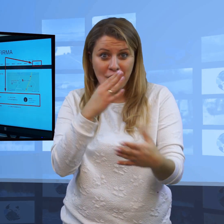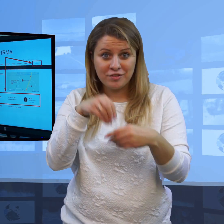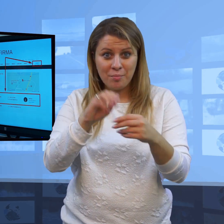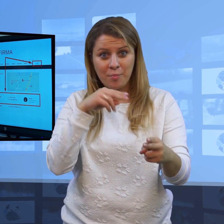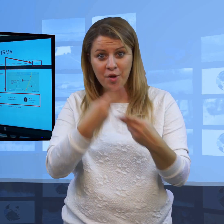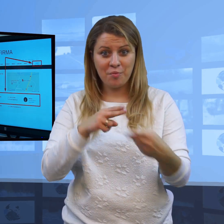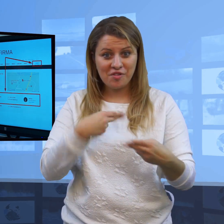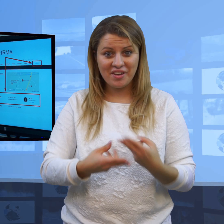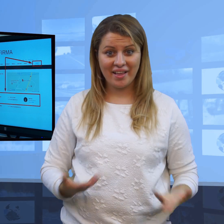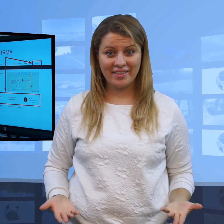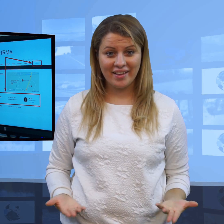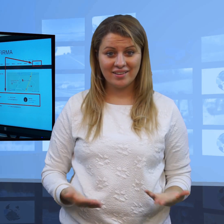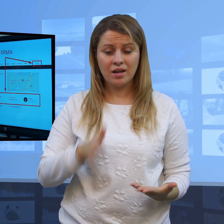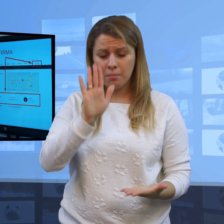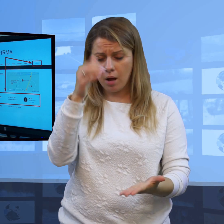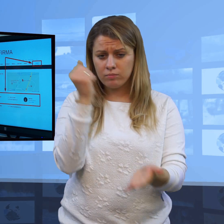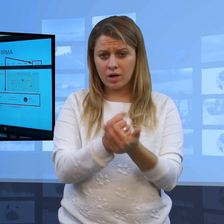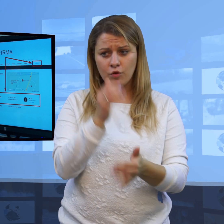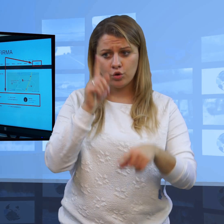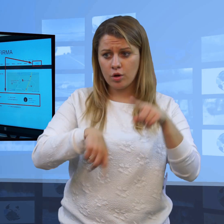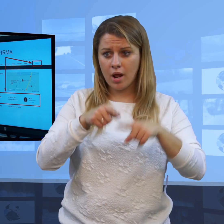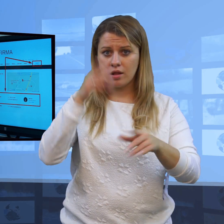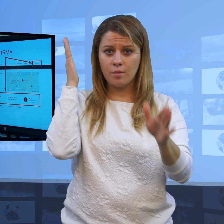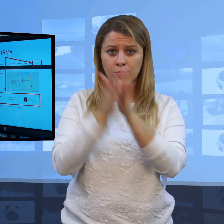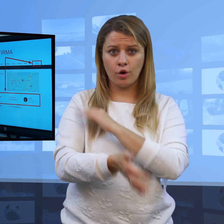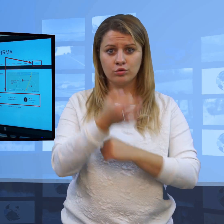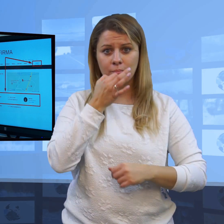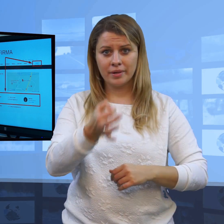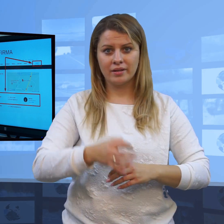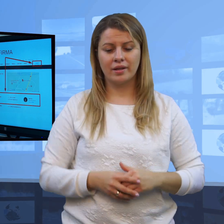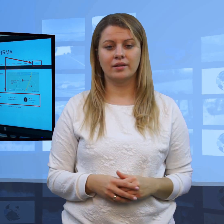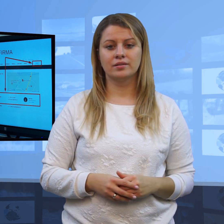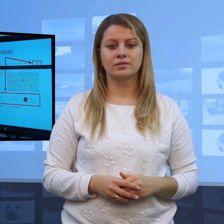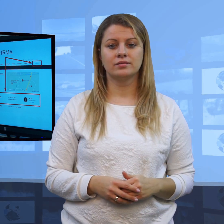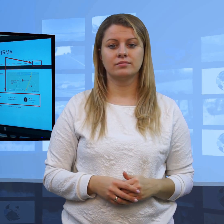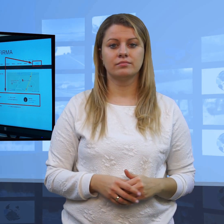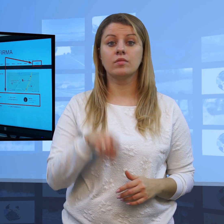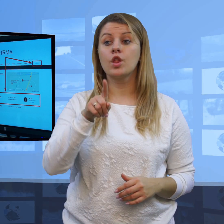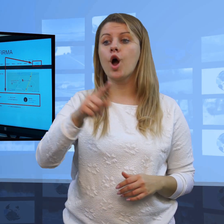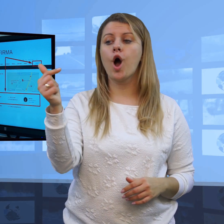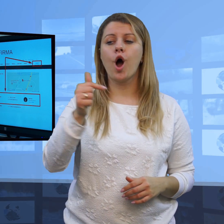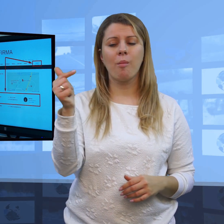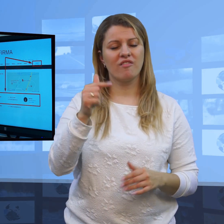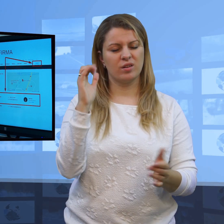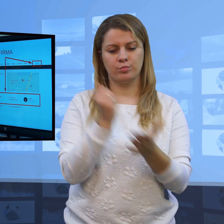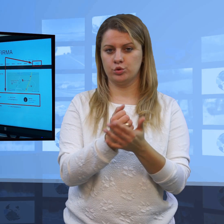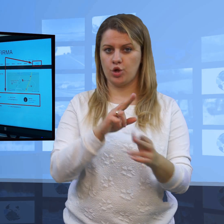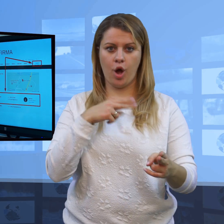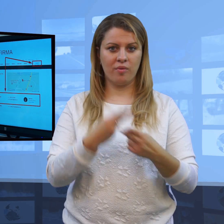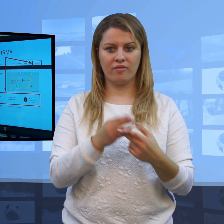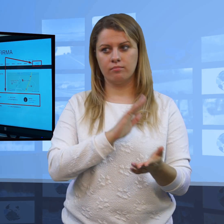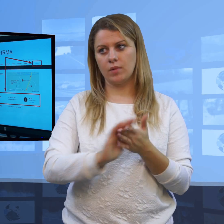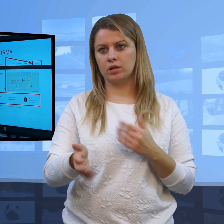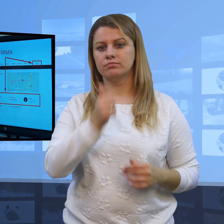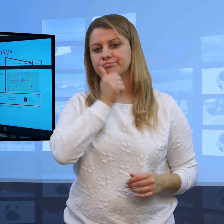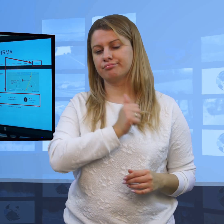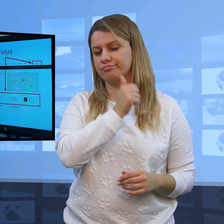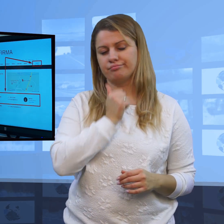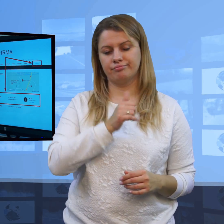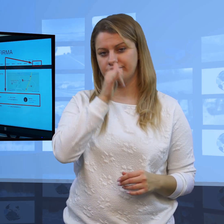praca. Państwo mają prawo zadać pytanie, a obowiązkiem dla nich jest odpowiedzieć